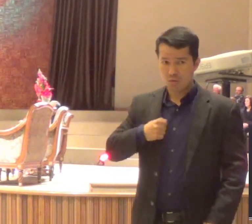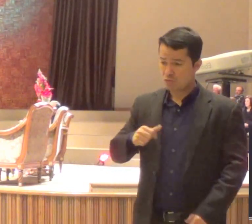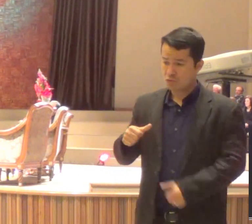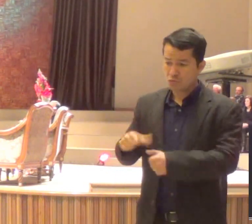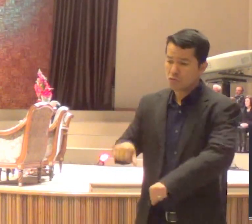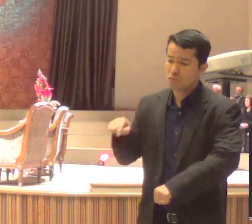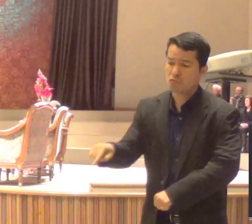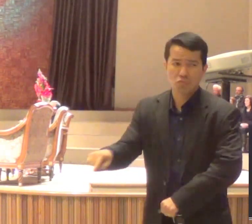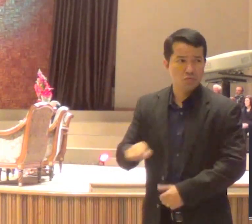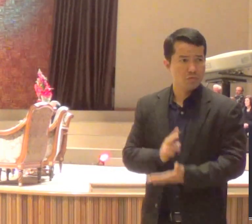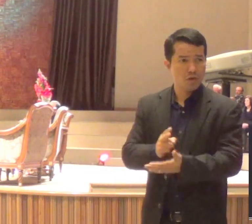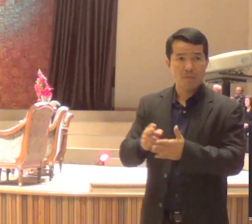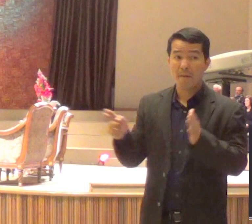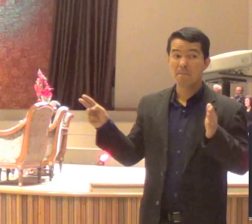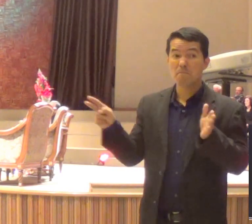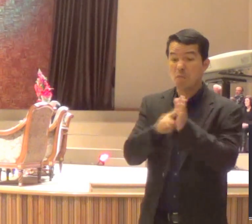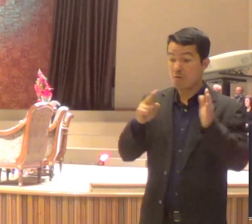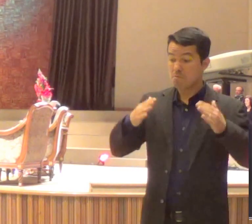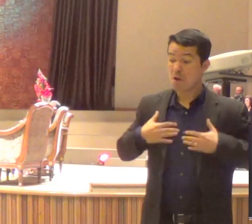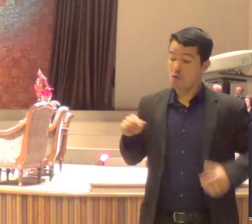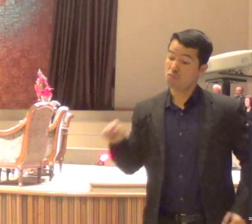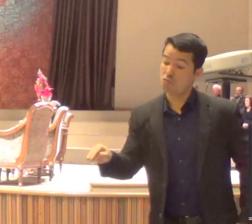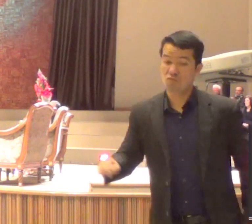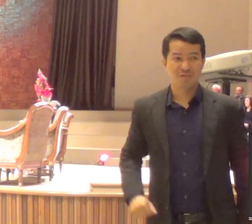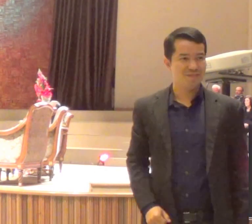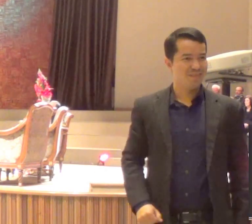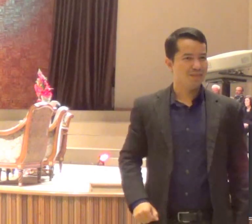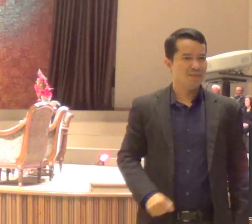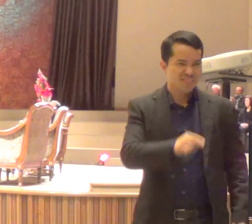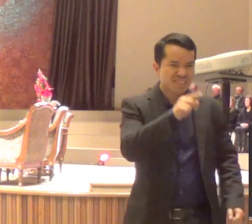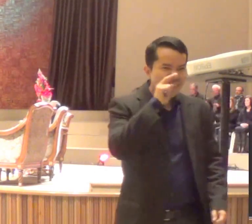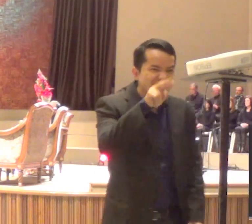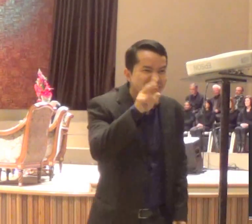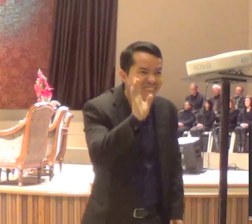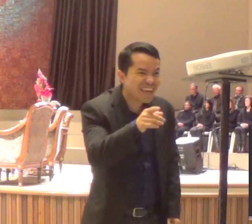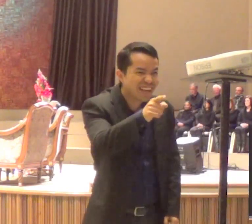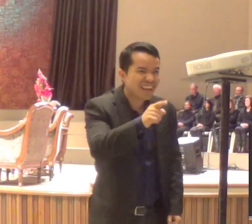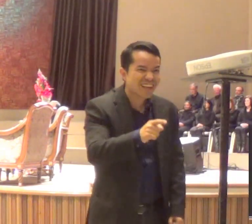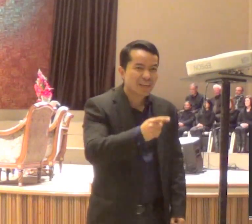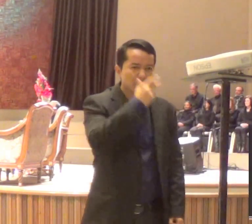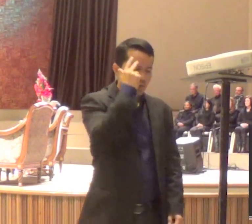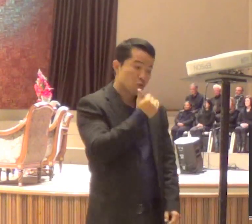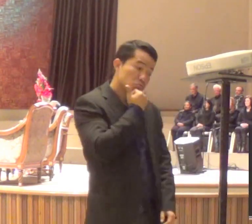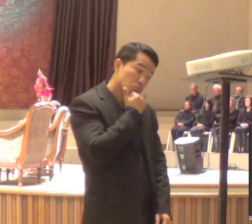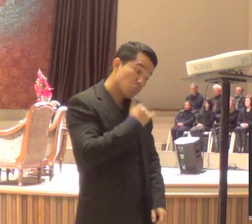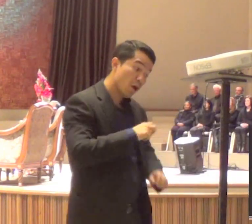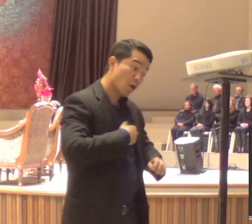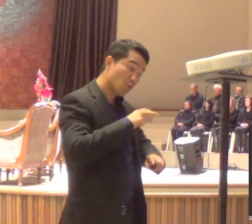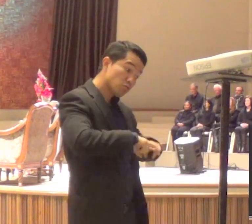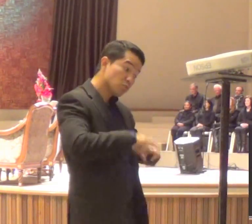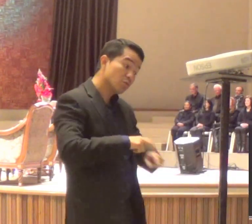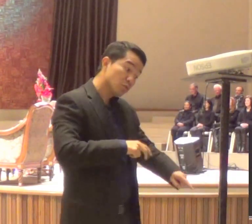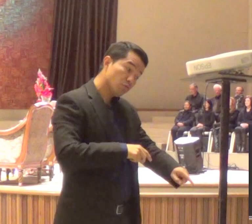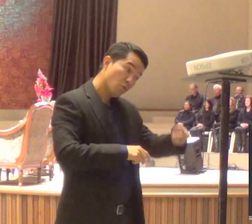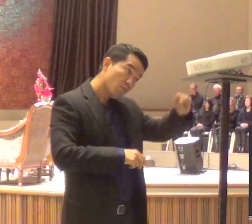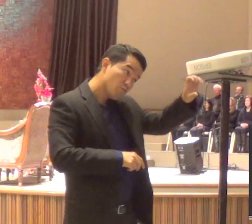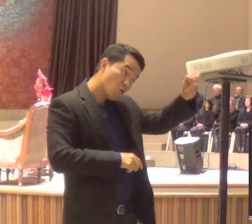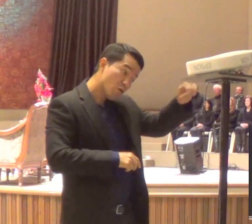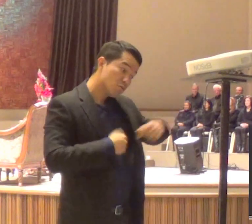é interessante, não é? você já viu os negócios desses? eu já vi, já vi de tudo em igreja, tudo, que você pode